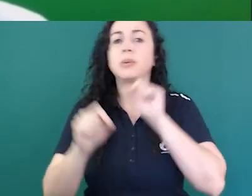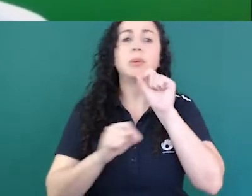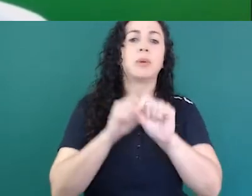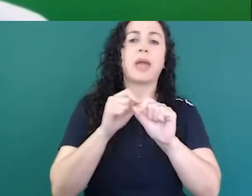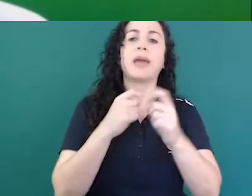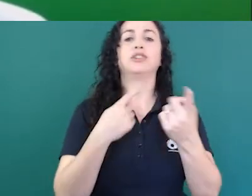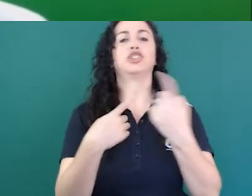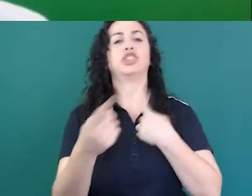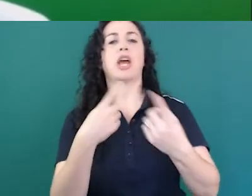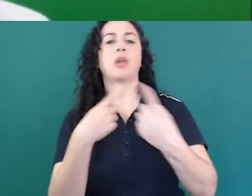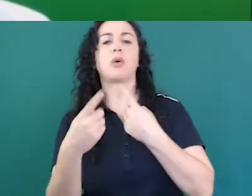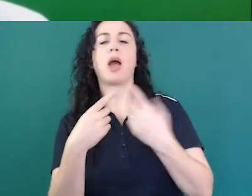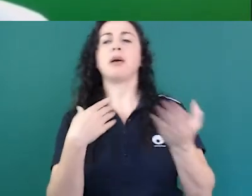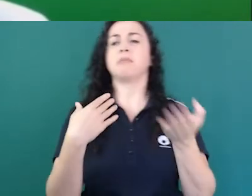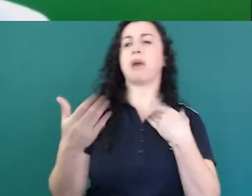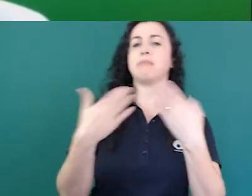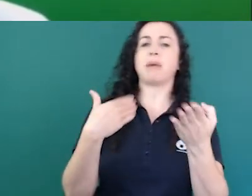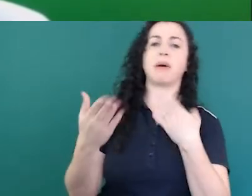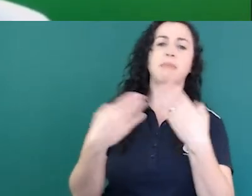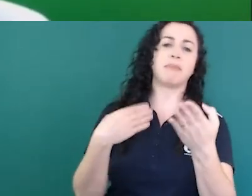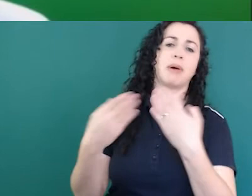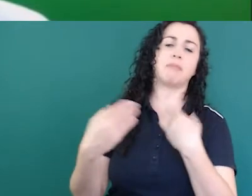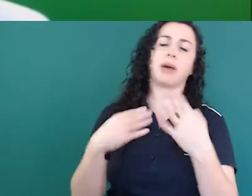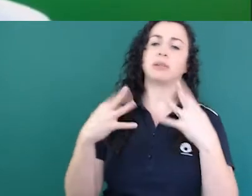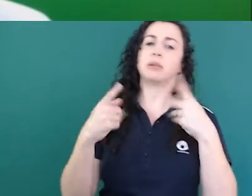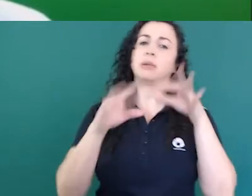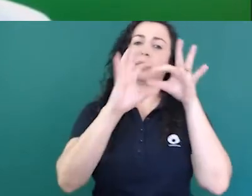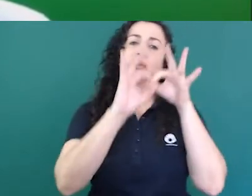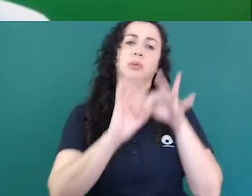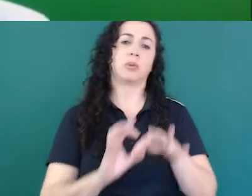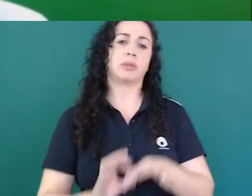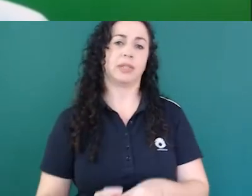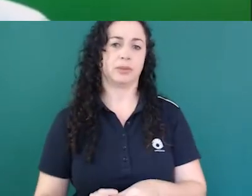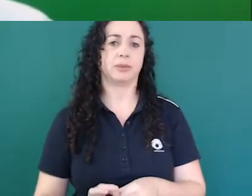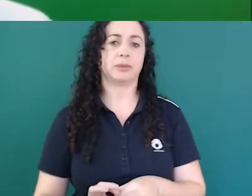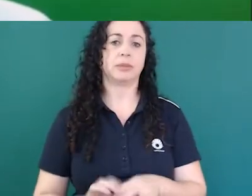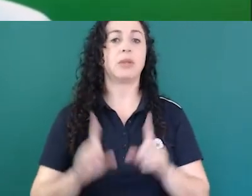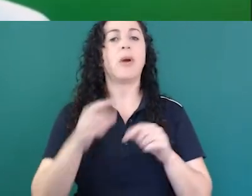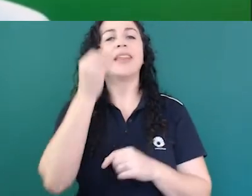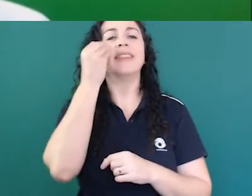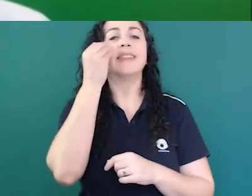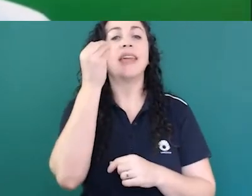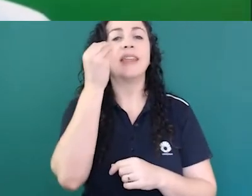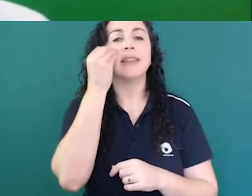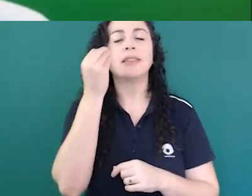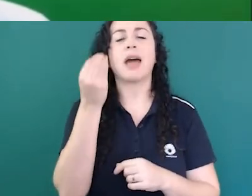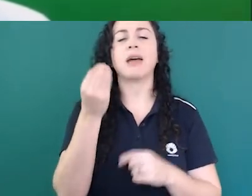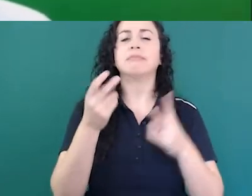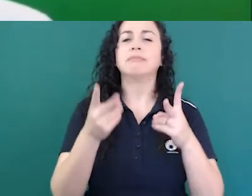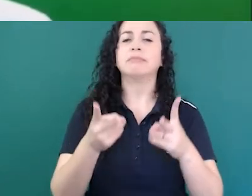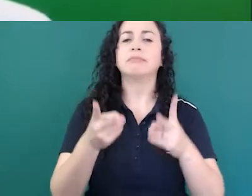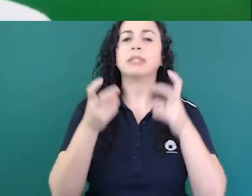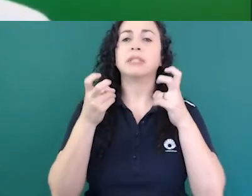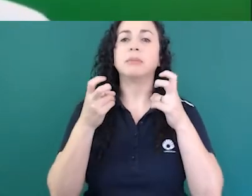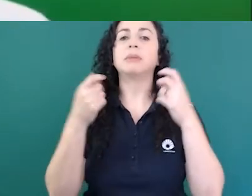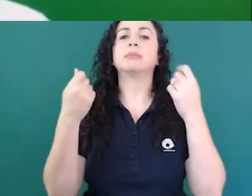direitos humanos é um pouco de buscar nivelar um pouco melhor dar mais acesso a informação a essa minoria que já foi bastante